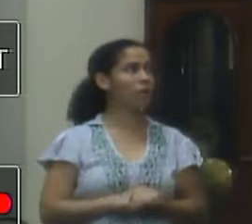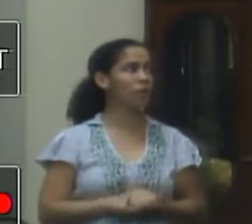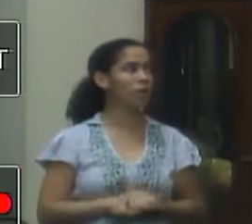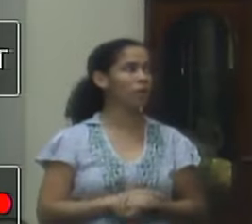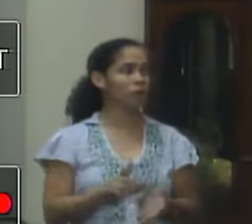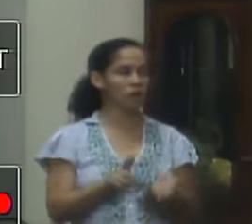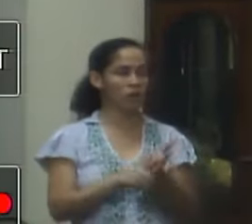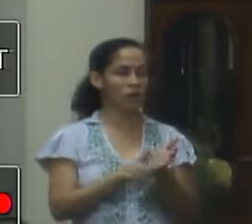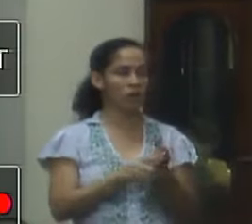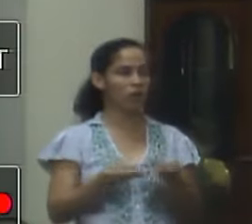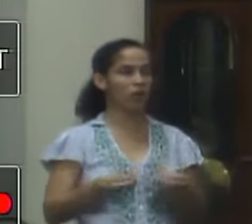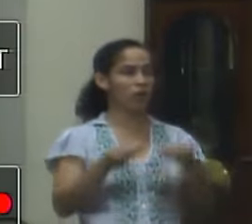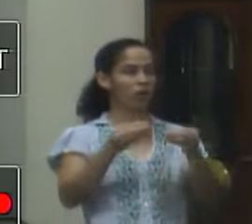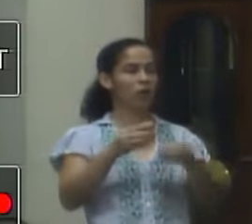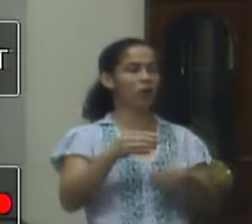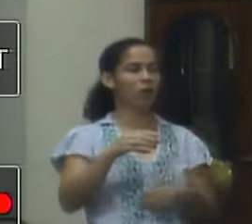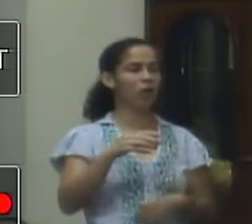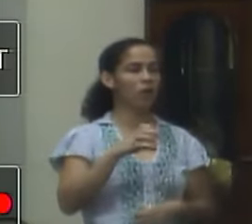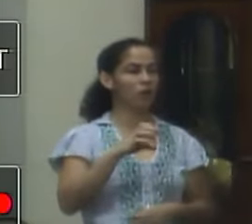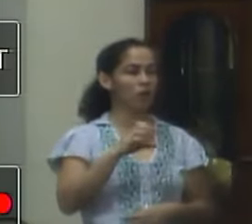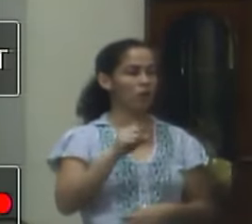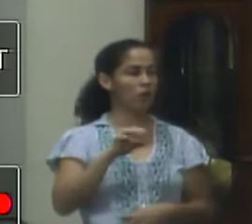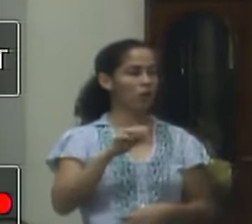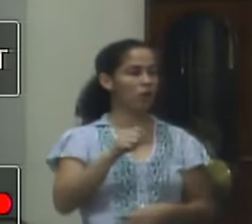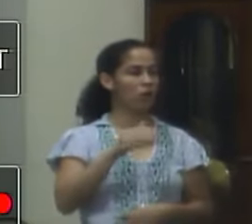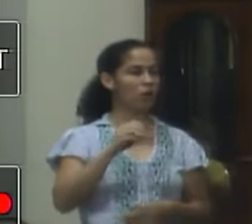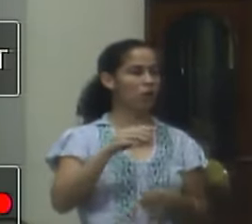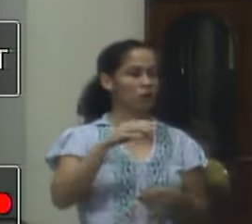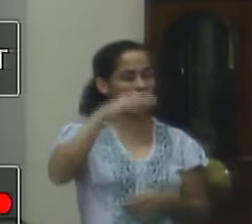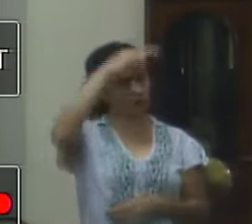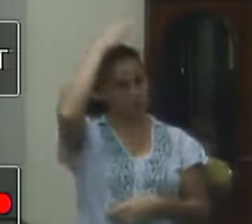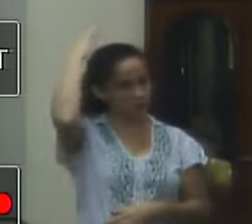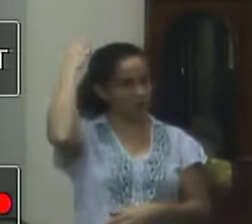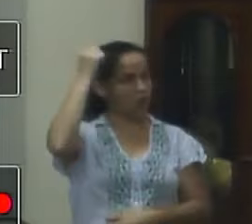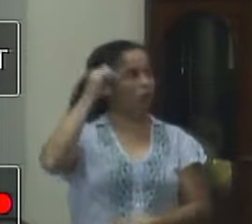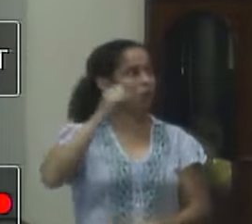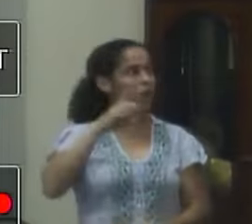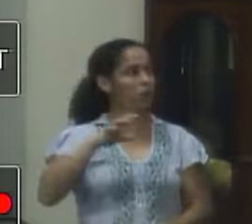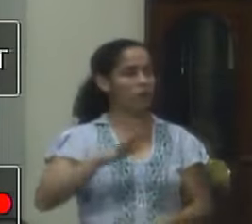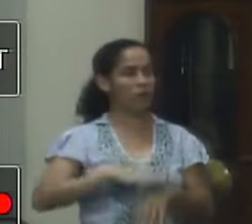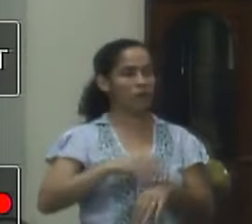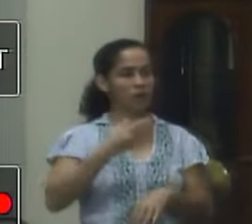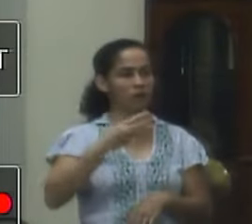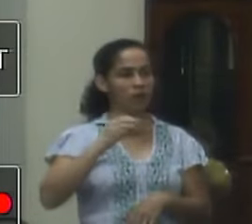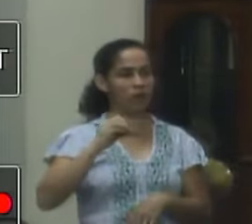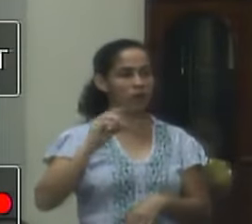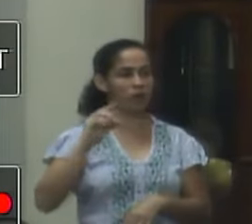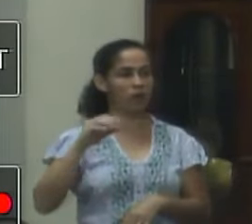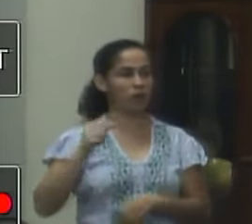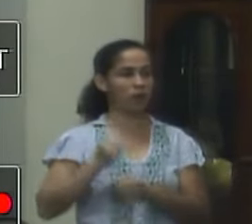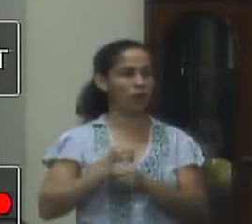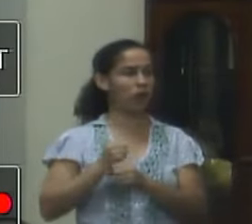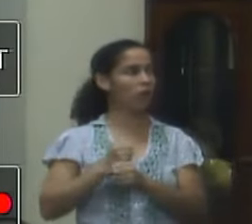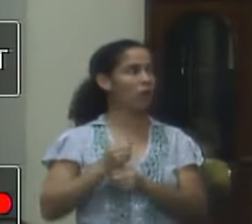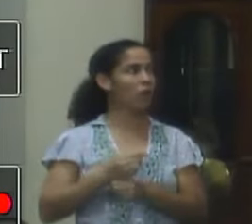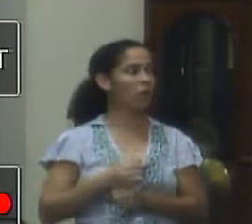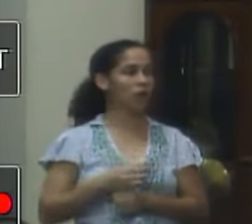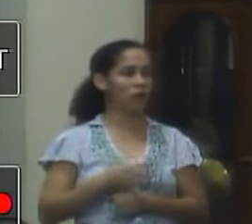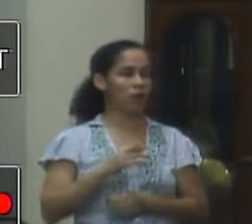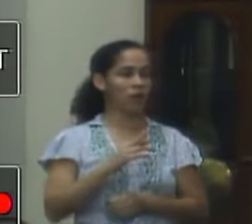titularidade da estação de Santo Isabel há mais de 30 anos está ali por conta da rede